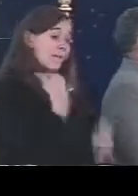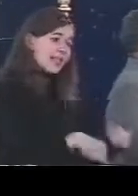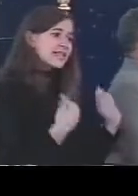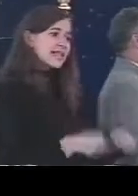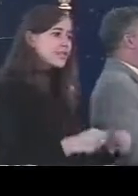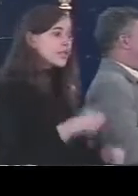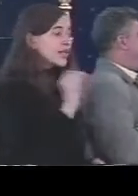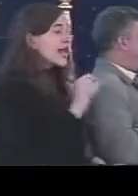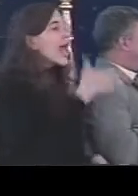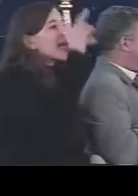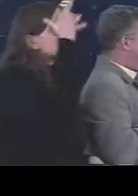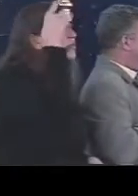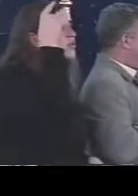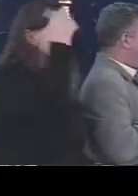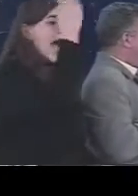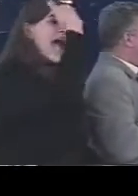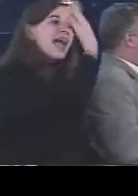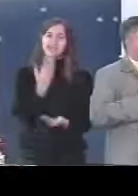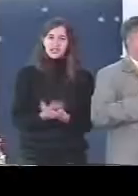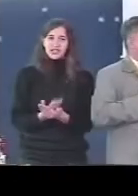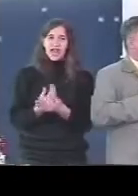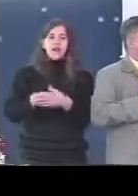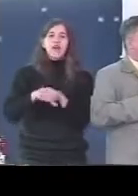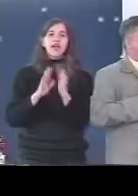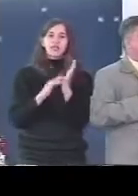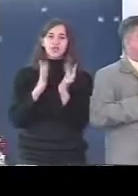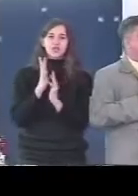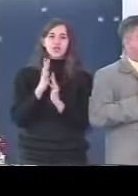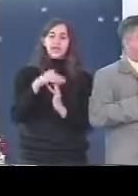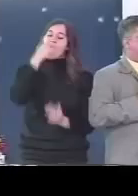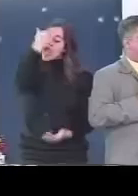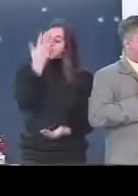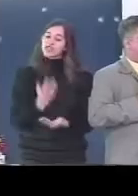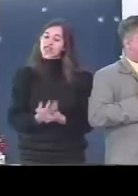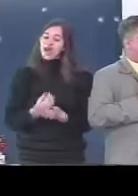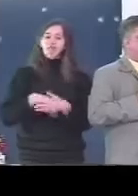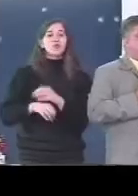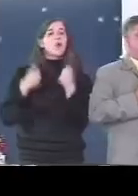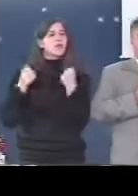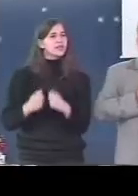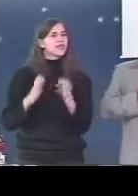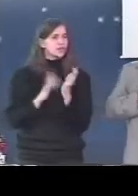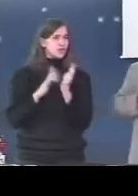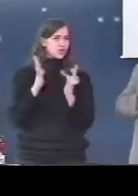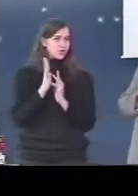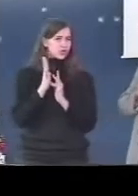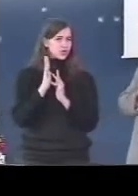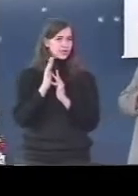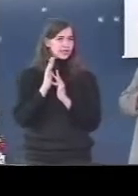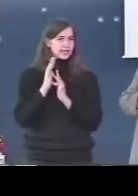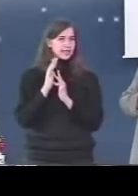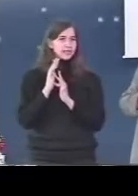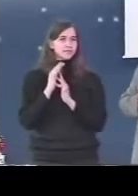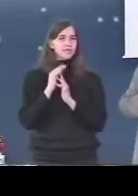Moisés era gago o gago nervoso fica mais gago ainda ele olharia para trás e via